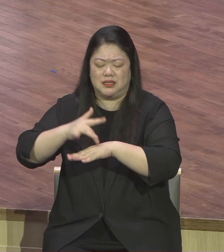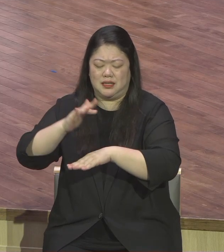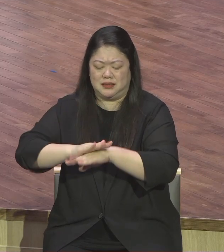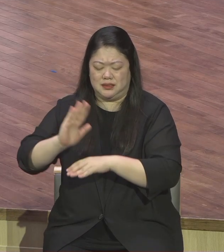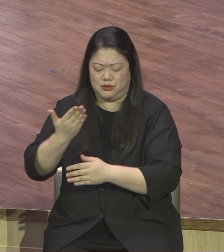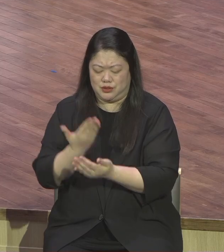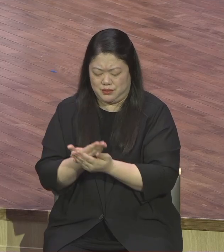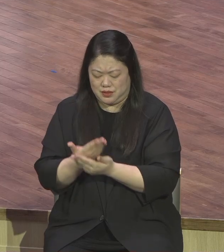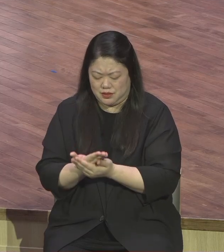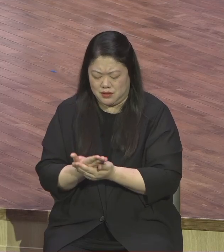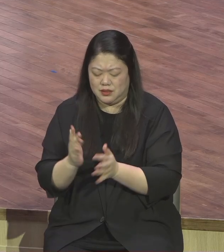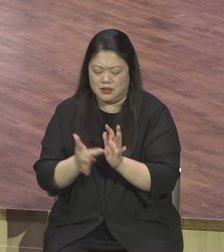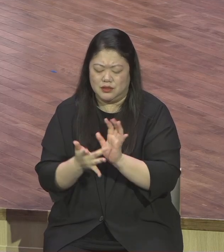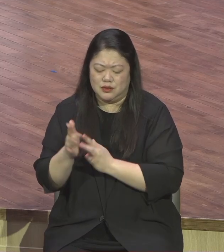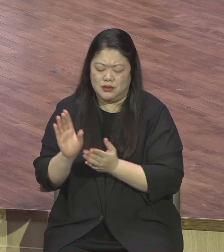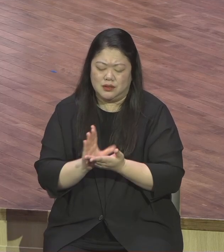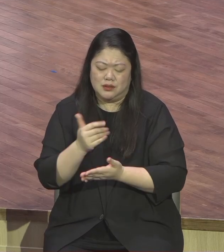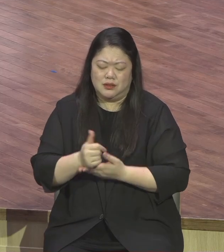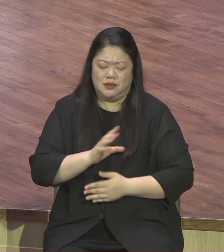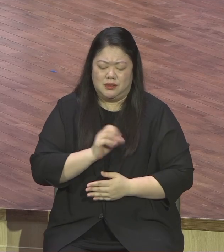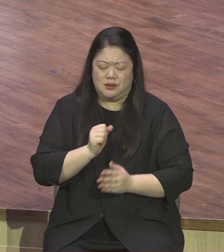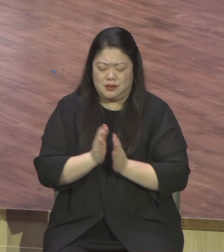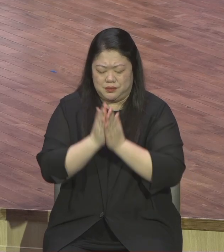예수의 손 받들어 기도합니다 아멘